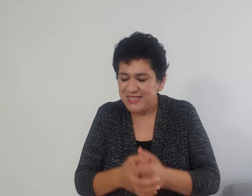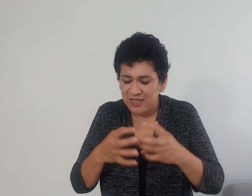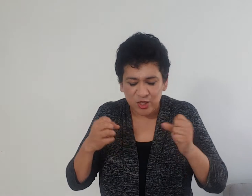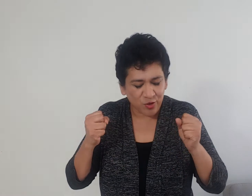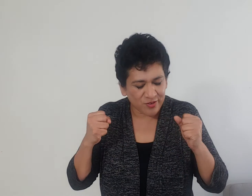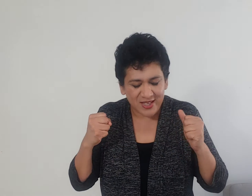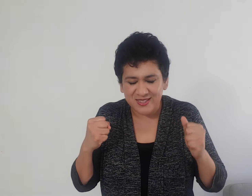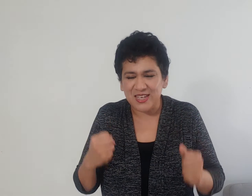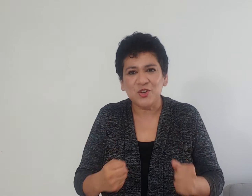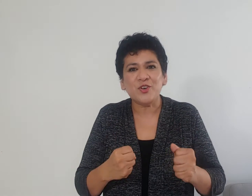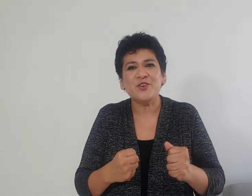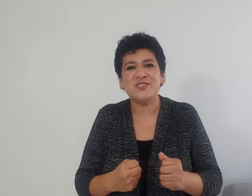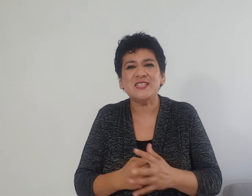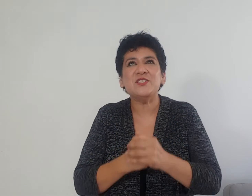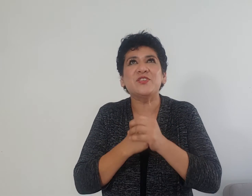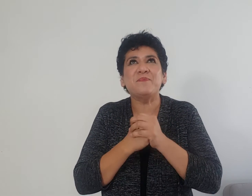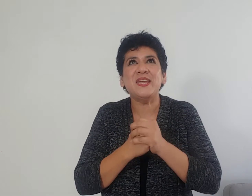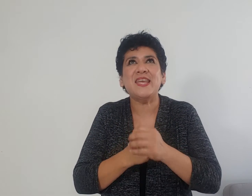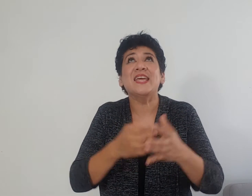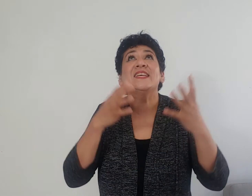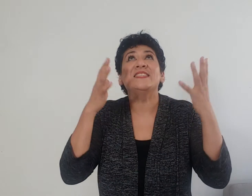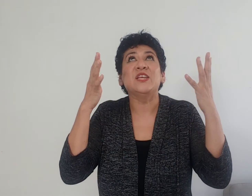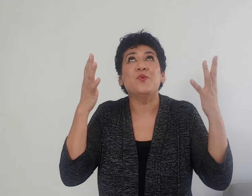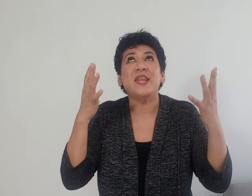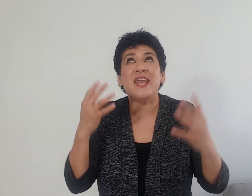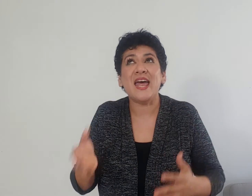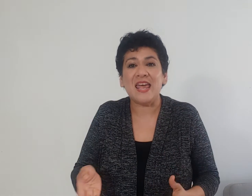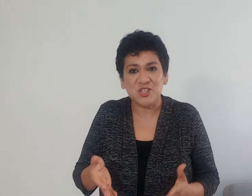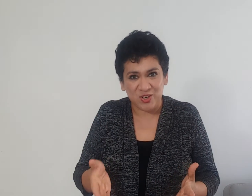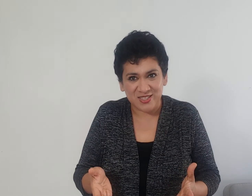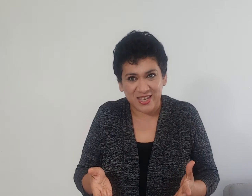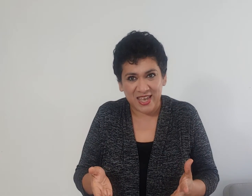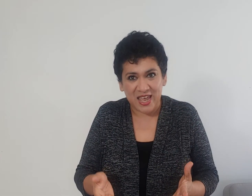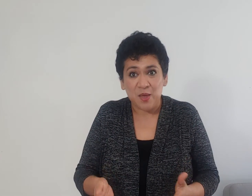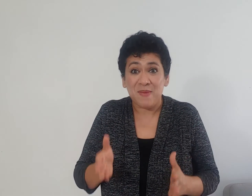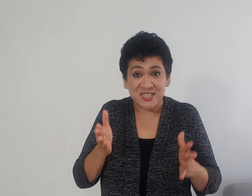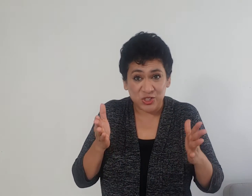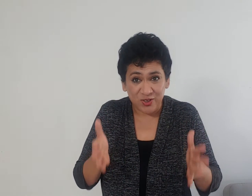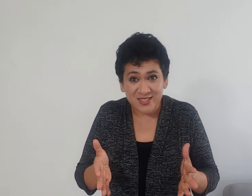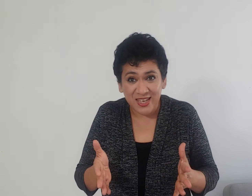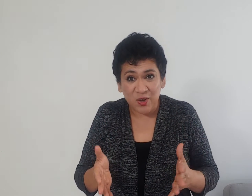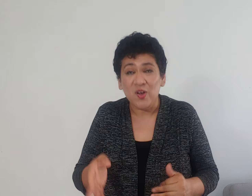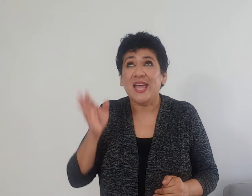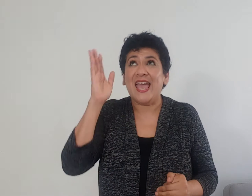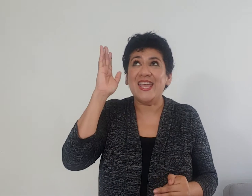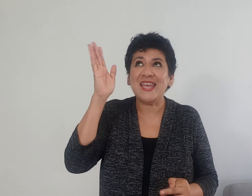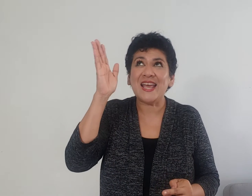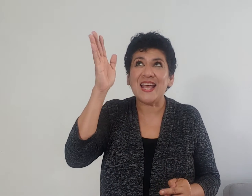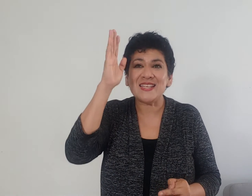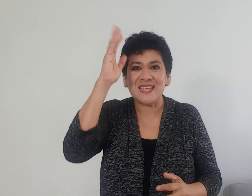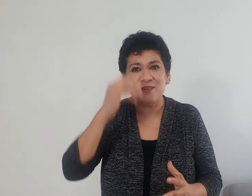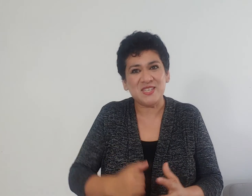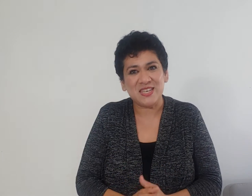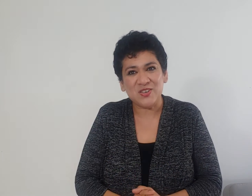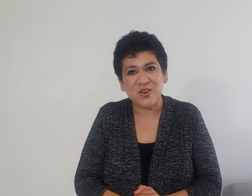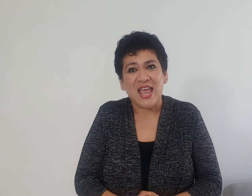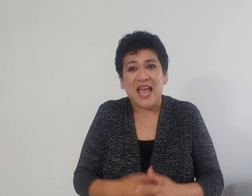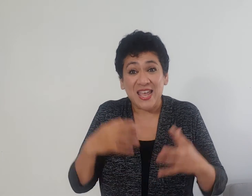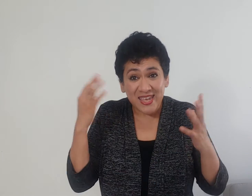ese en donde el Señor nos dice y nos repite, si no hubiera nada yo les dijera, mas yo les digo que ahí en la casa de mi Señor, ahí